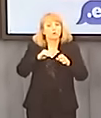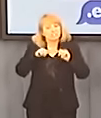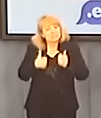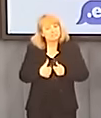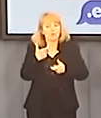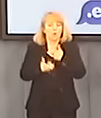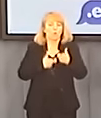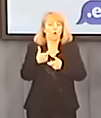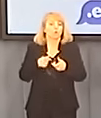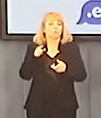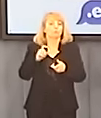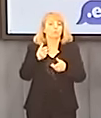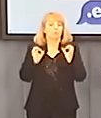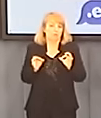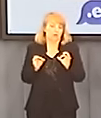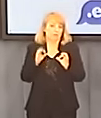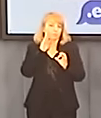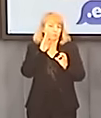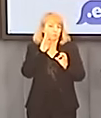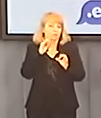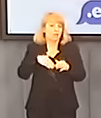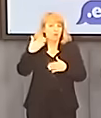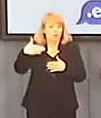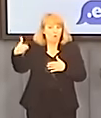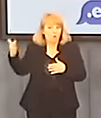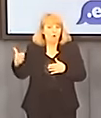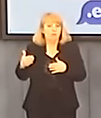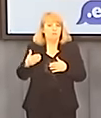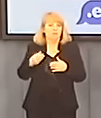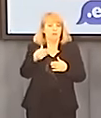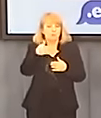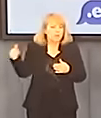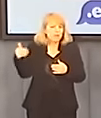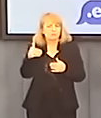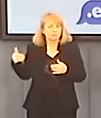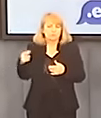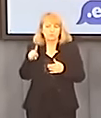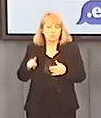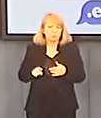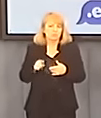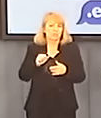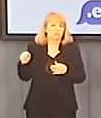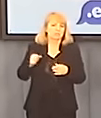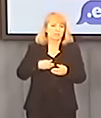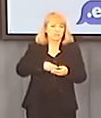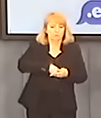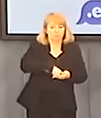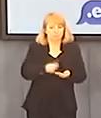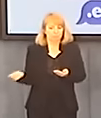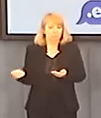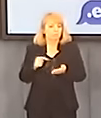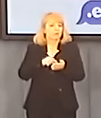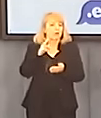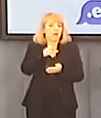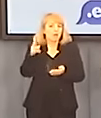układ energetyczny i aby kolejne setki milionów złotych mogły być znowu rozdysponowane przez, jak zwykle,